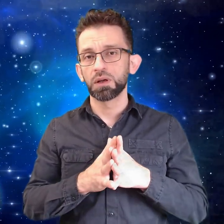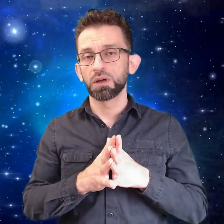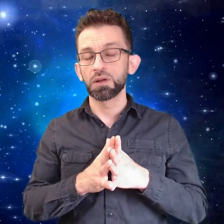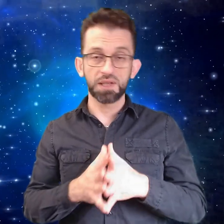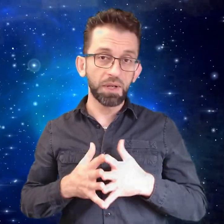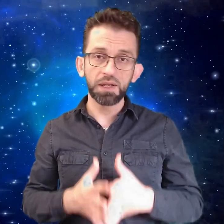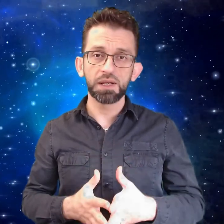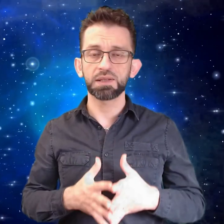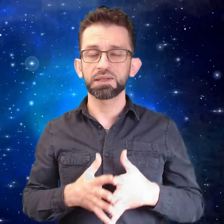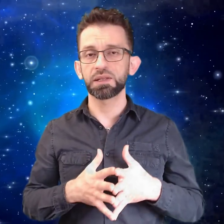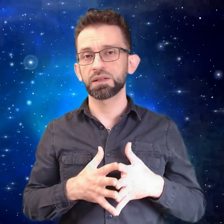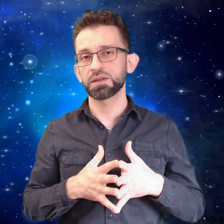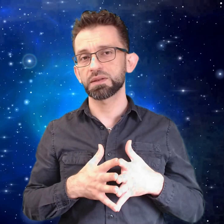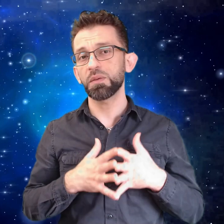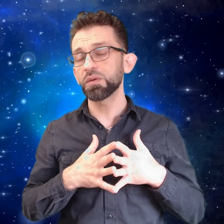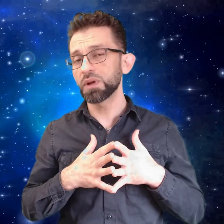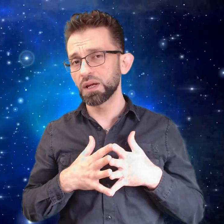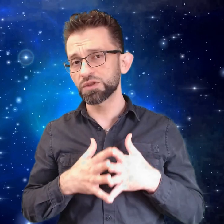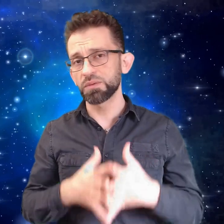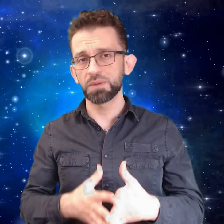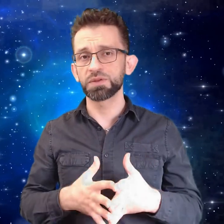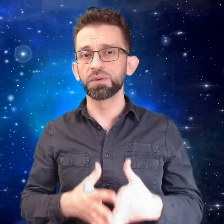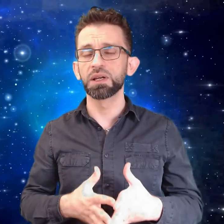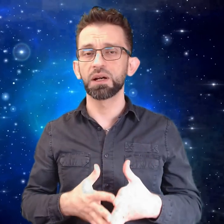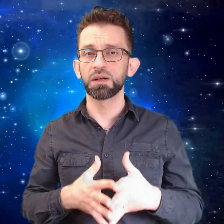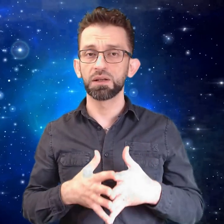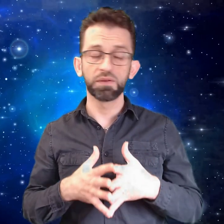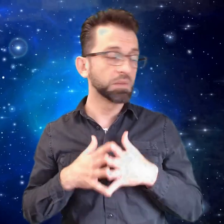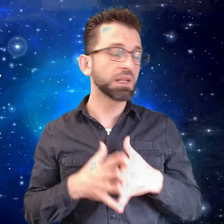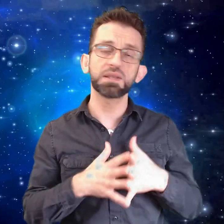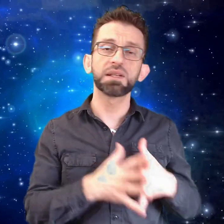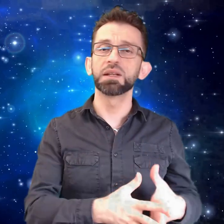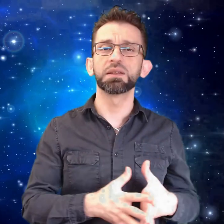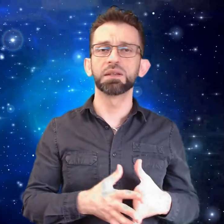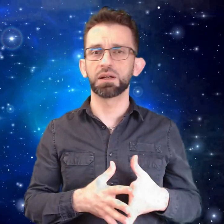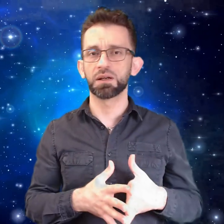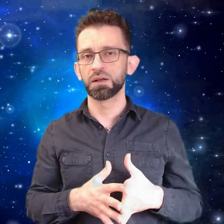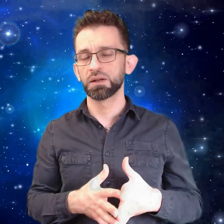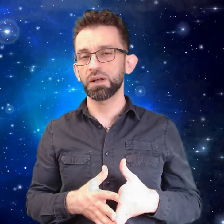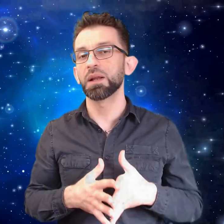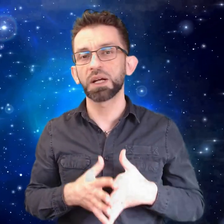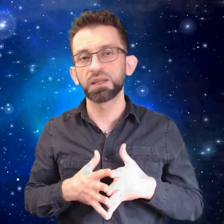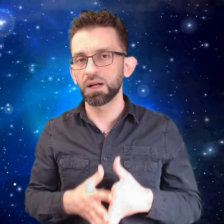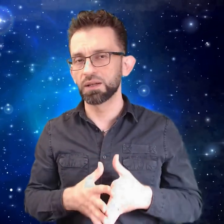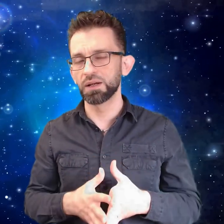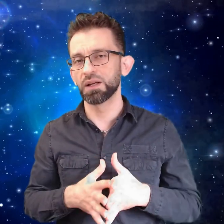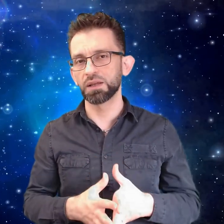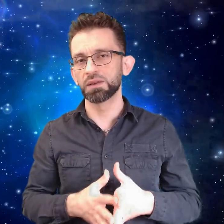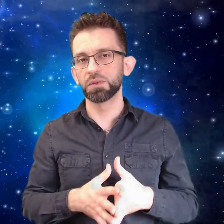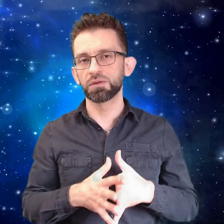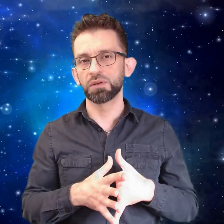سامحنا يا حسين سامحونا يا شباب سورية اللي فيه مثل حسين كتير نحنا ما كتير قادرين نقدم لكم